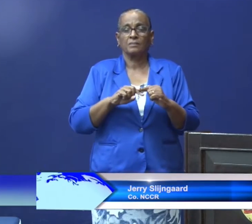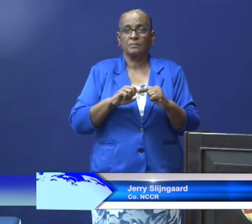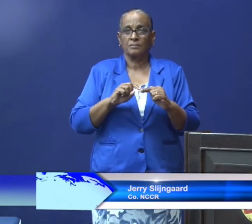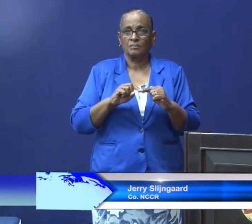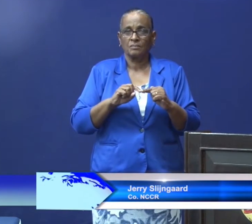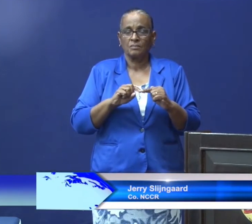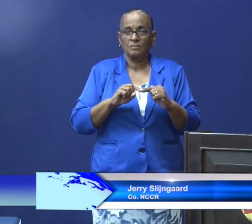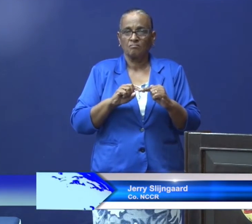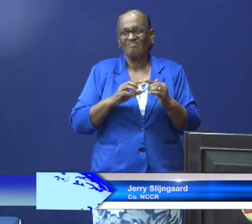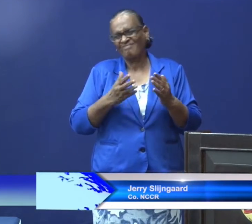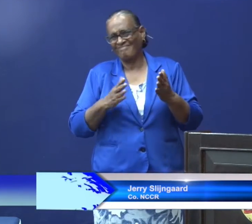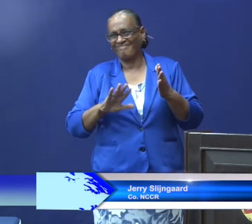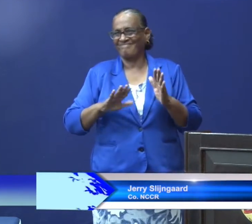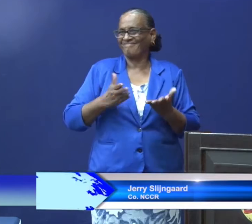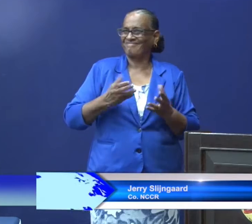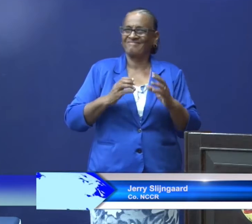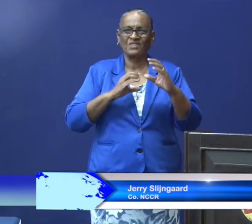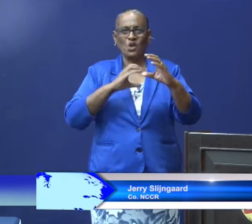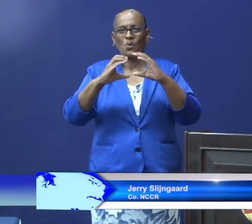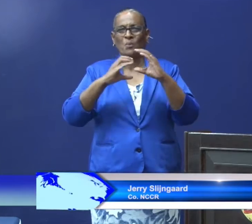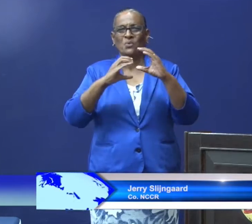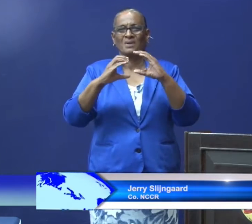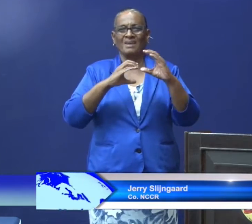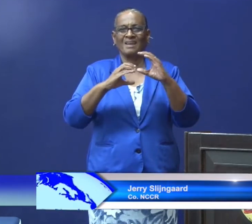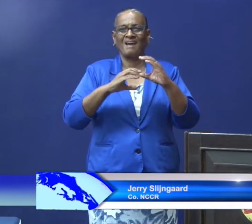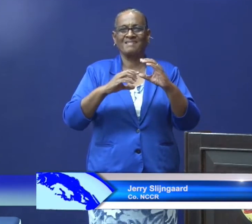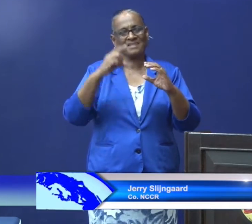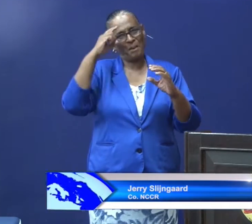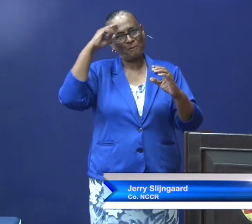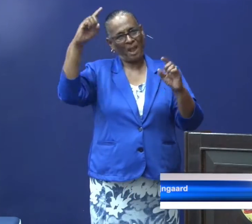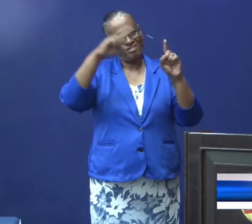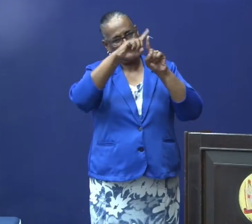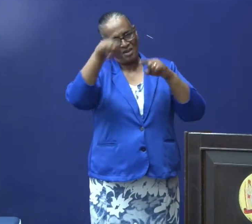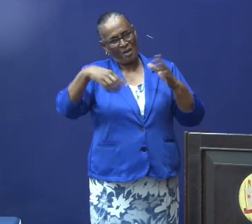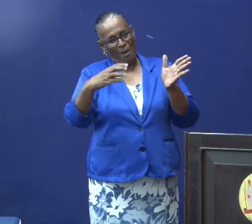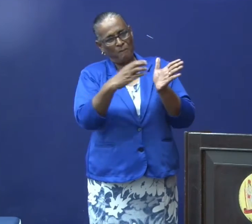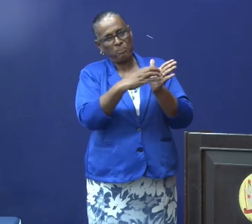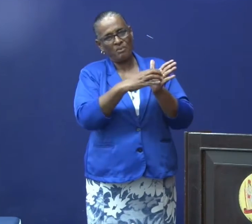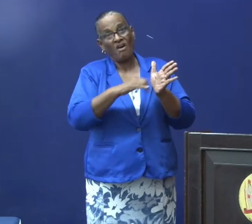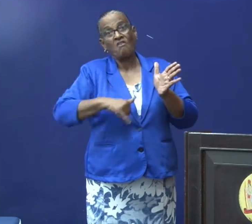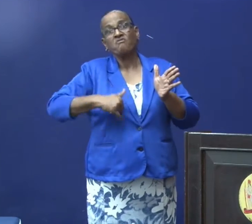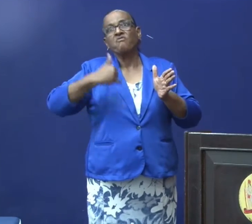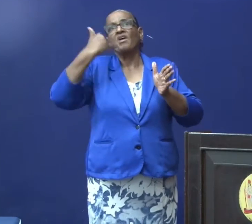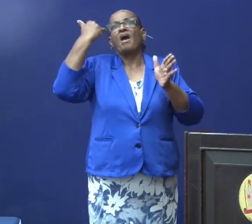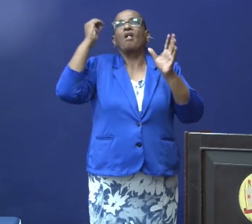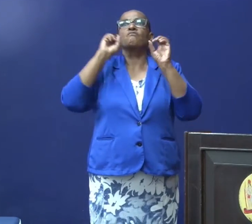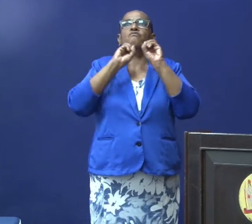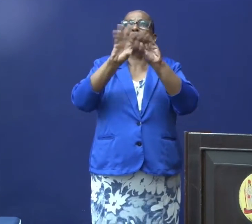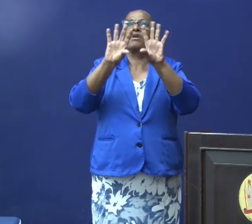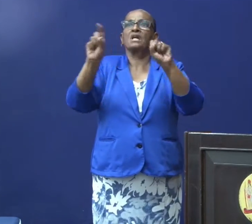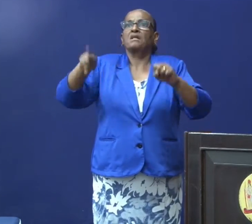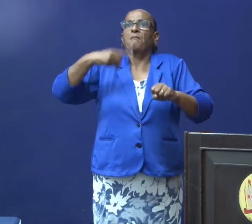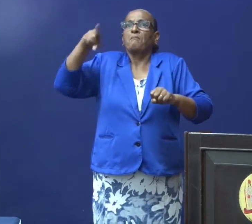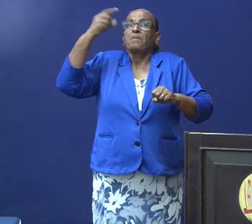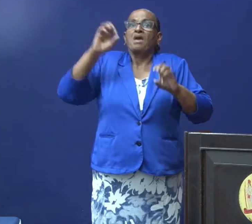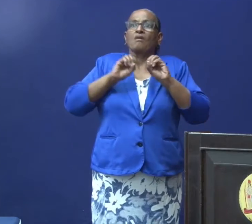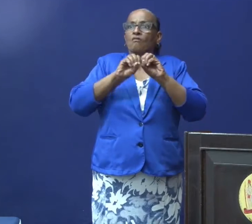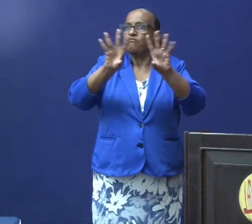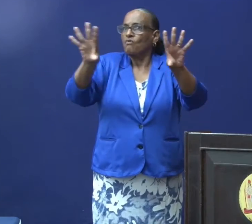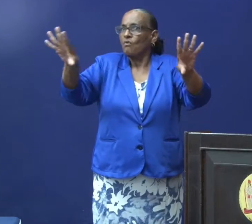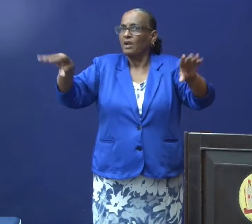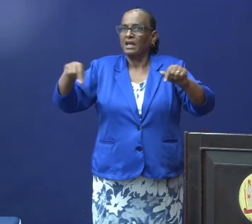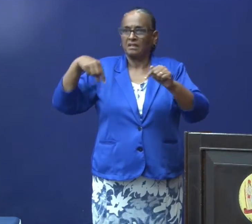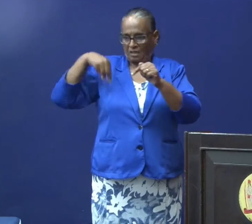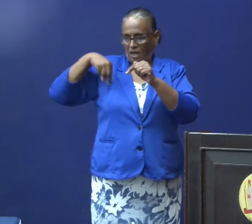communicatieplan, waarbij dus veel voorlichting, ook meer voorlichting dan we tot op dit moment hebben